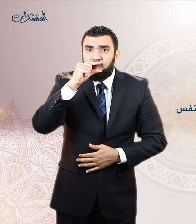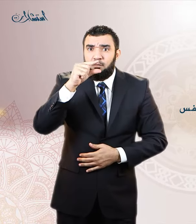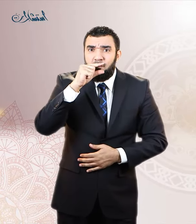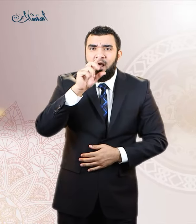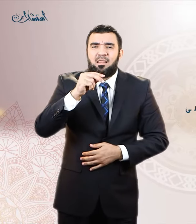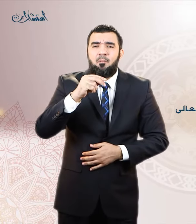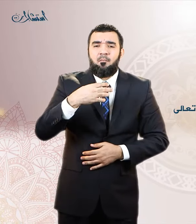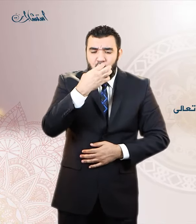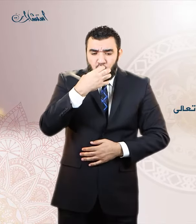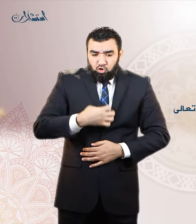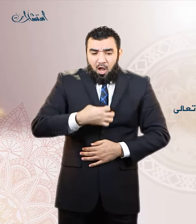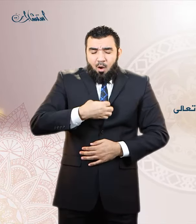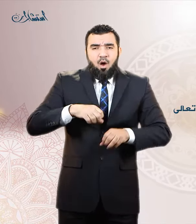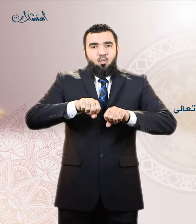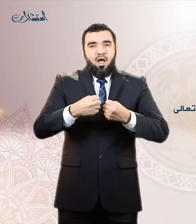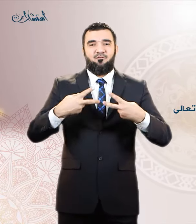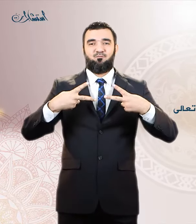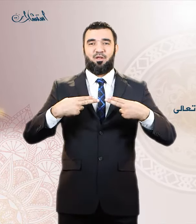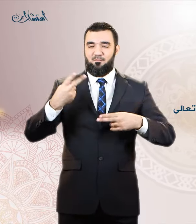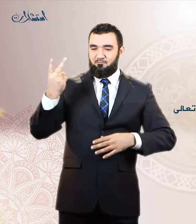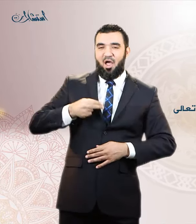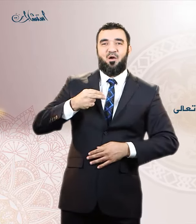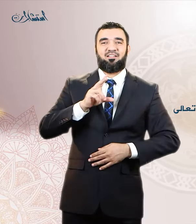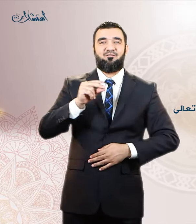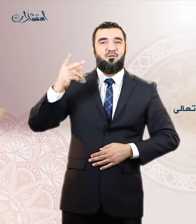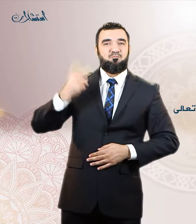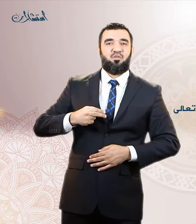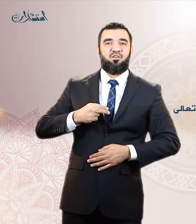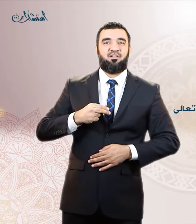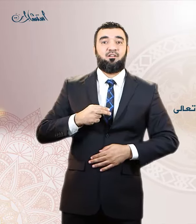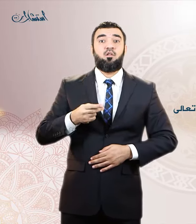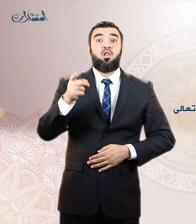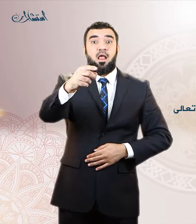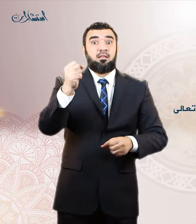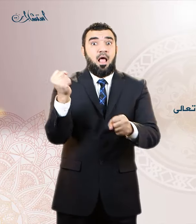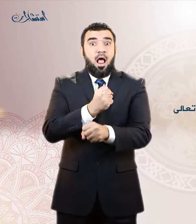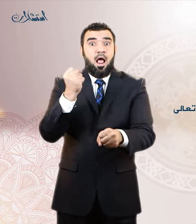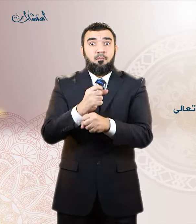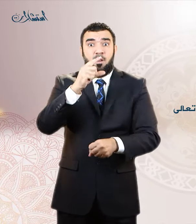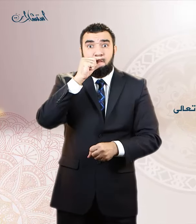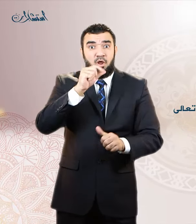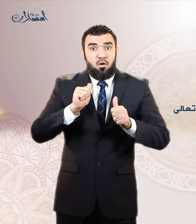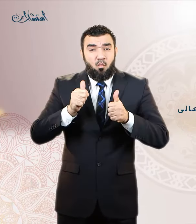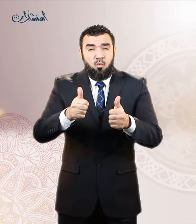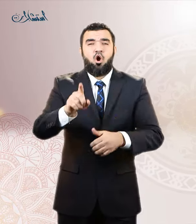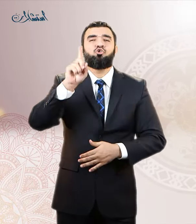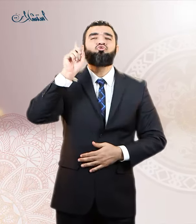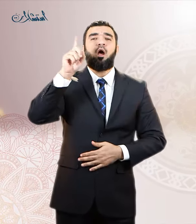وأنت اذا ادمنت ذلك فانك سترى الاثر باذن الله تعالى اما تفكيرك